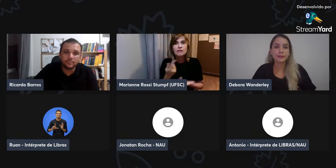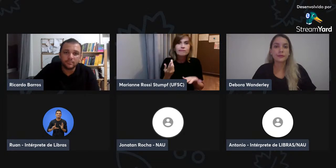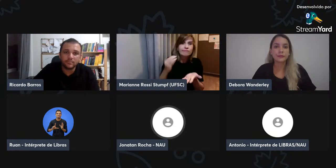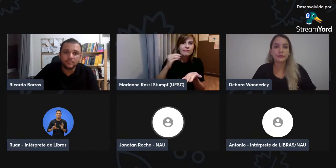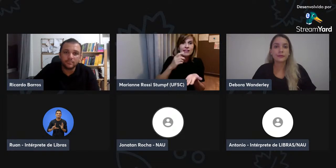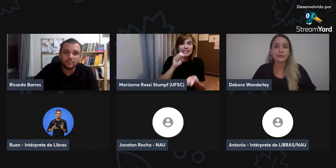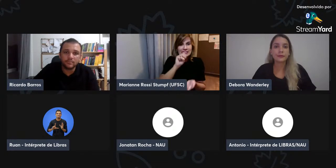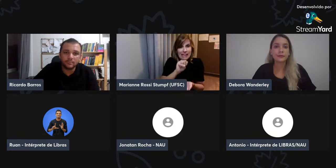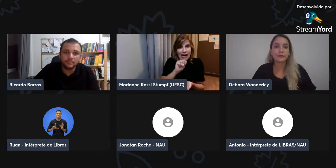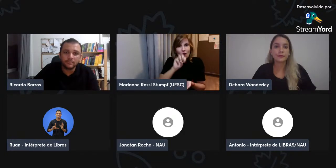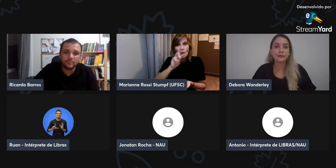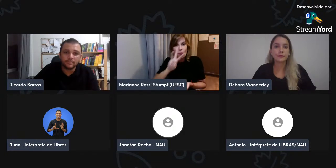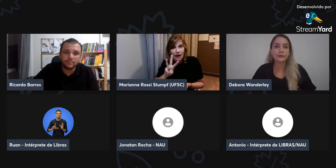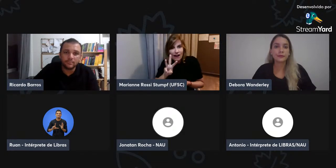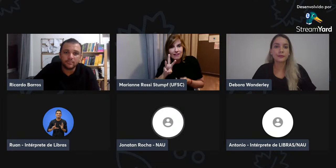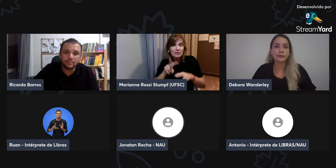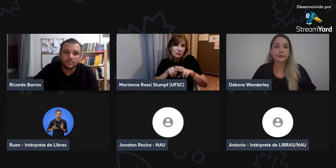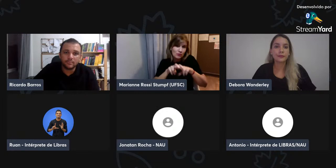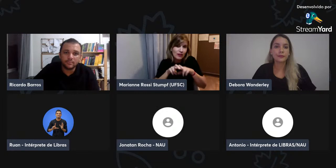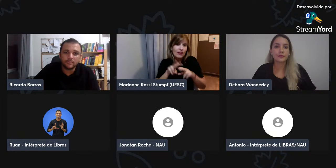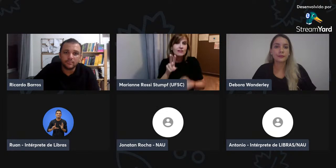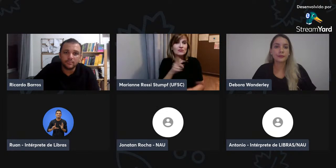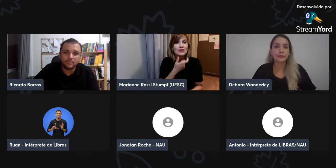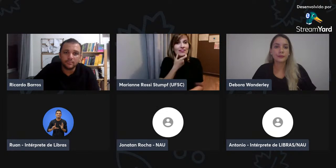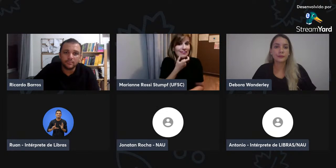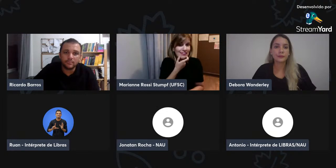por exemplo, o professor